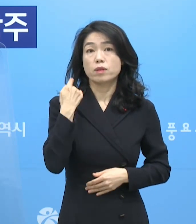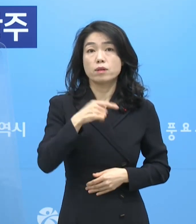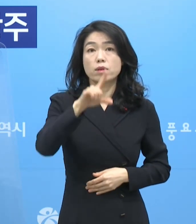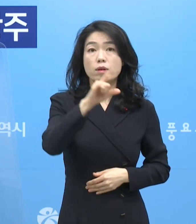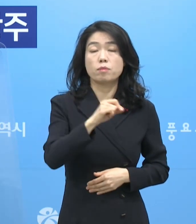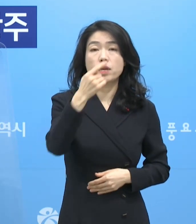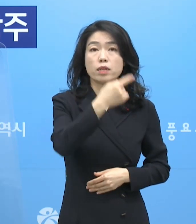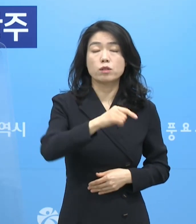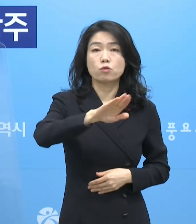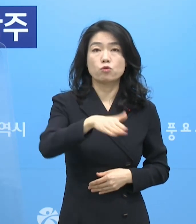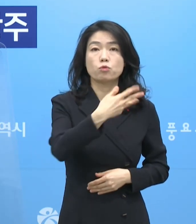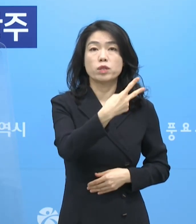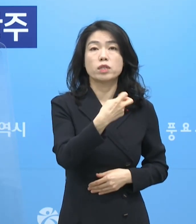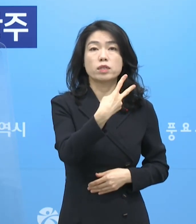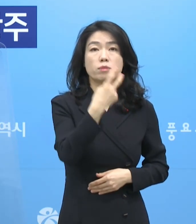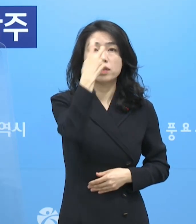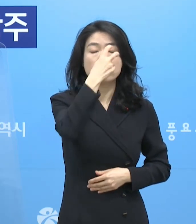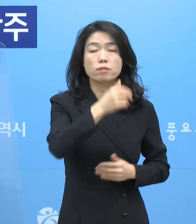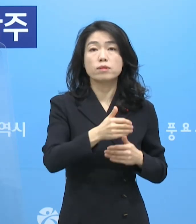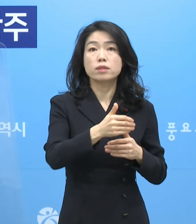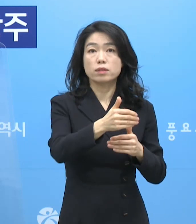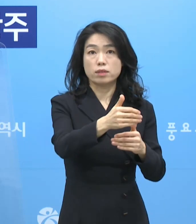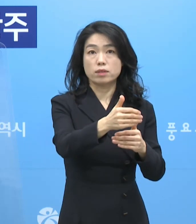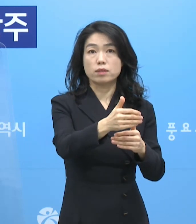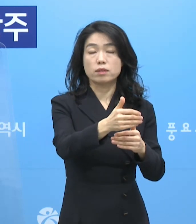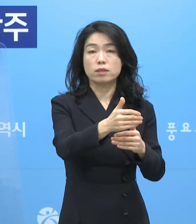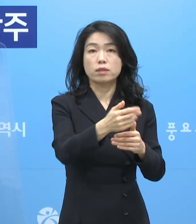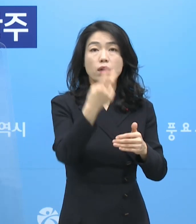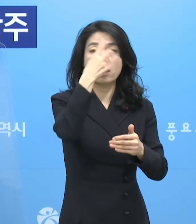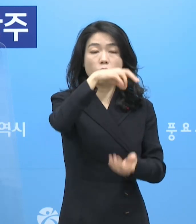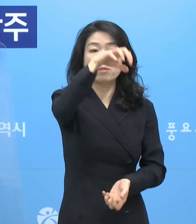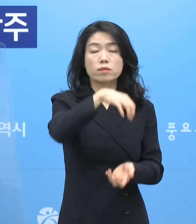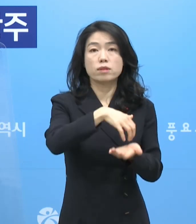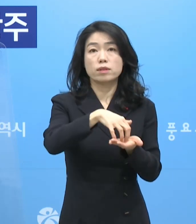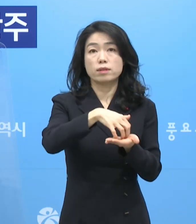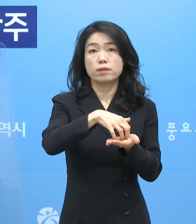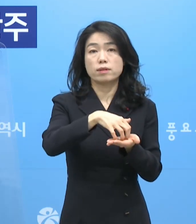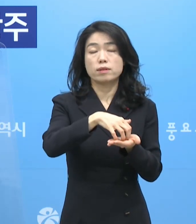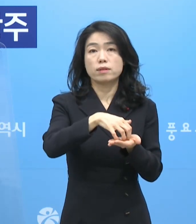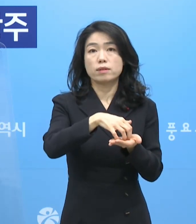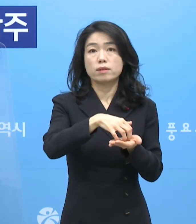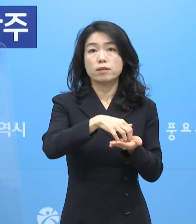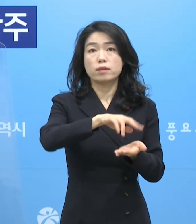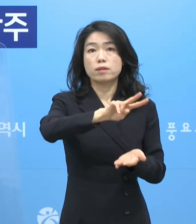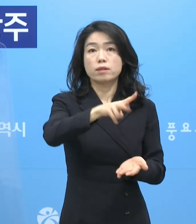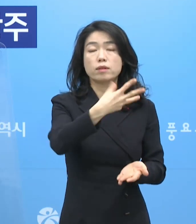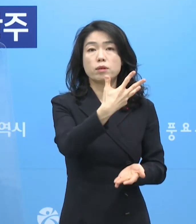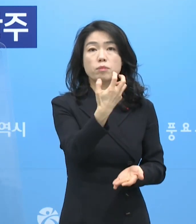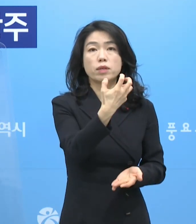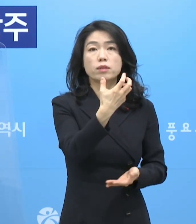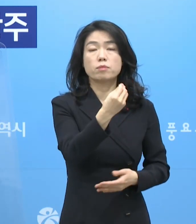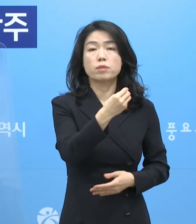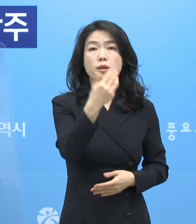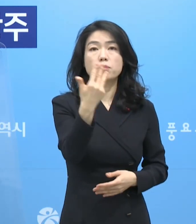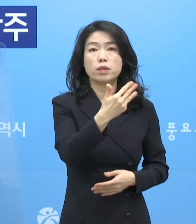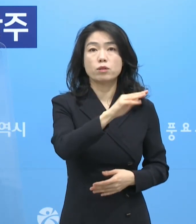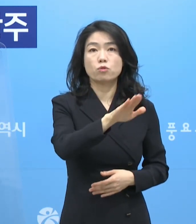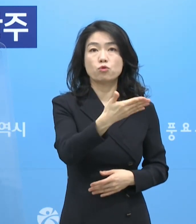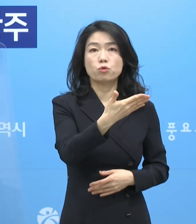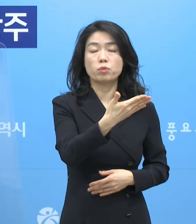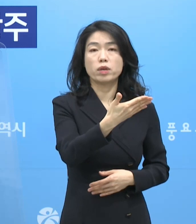11,922건의 검사를 진행하여 총 노적 검사 건수는 280만 8